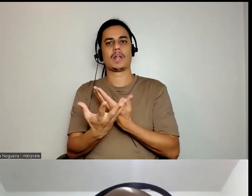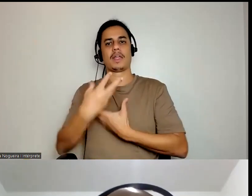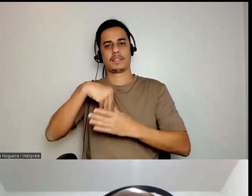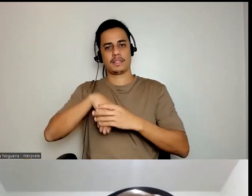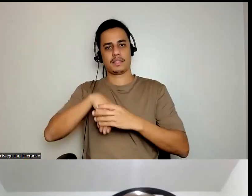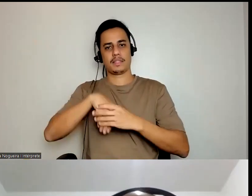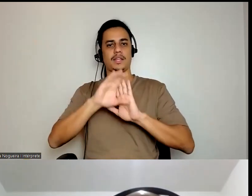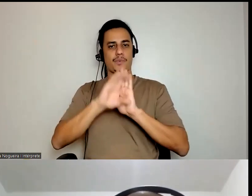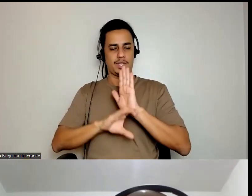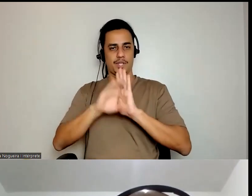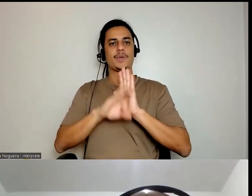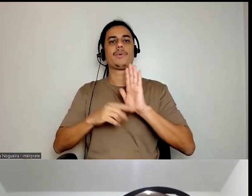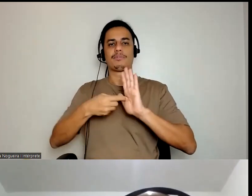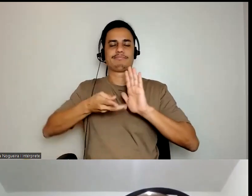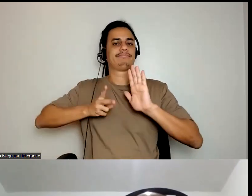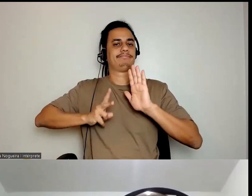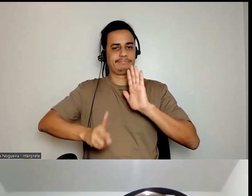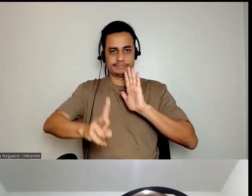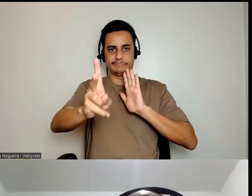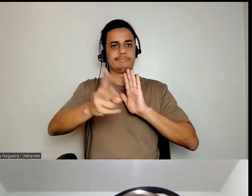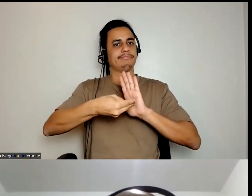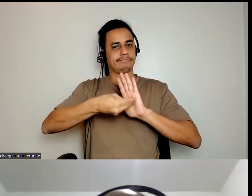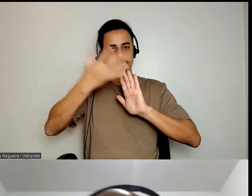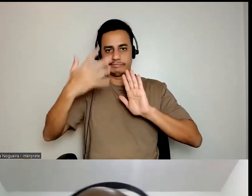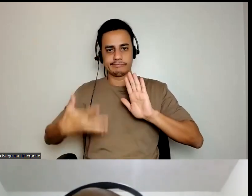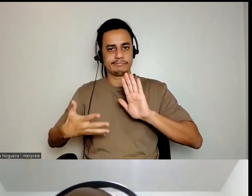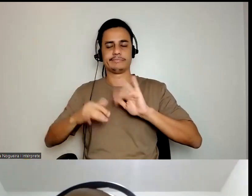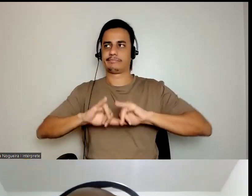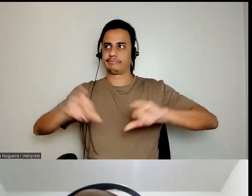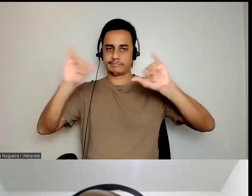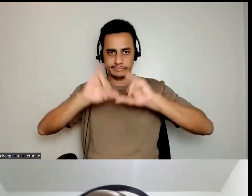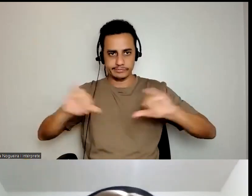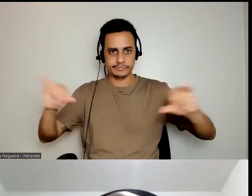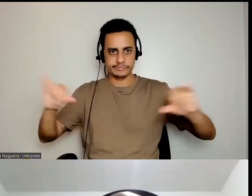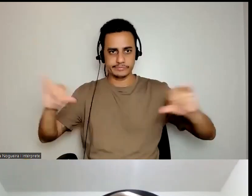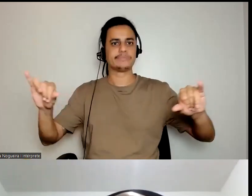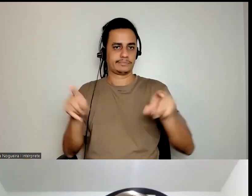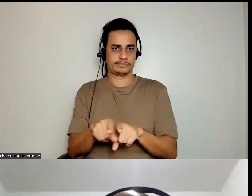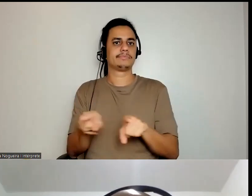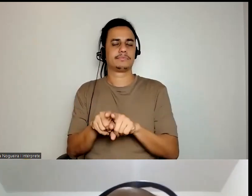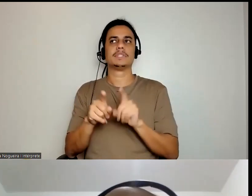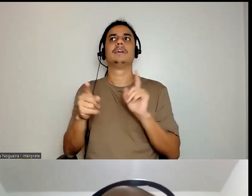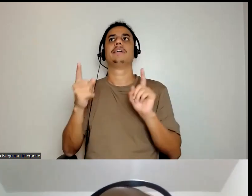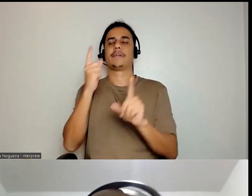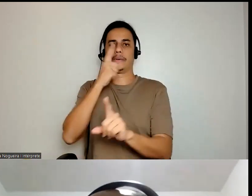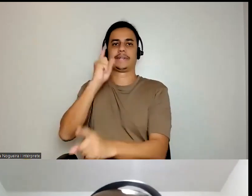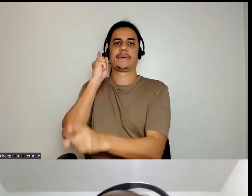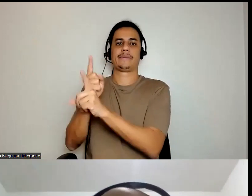componentes curriculares, ainda falam, reproduzem, e como é que eles acabam vendo isso nos museus, nas